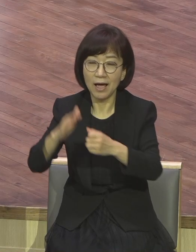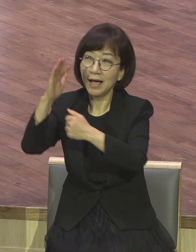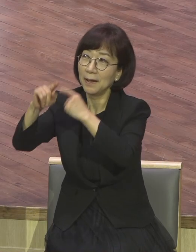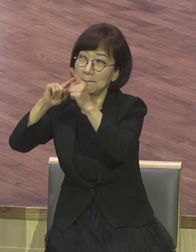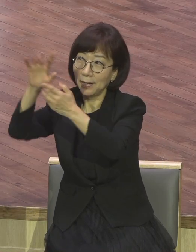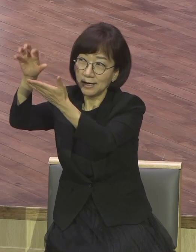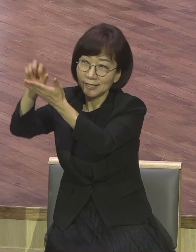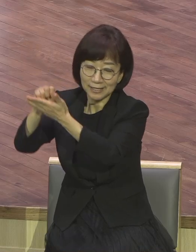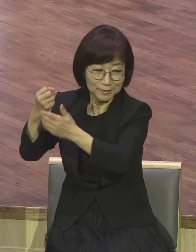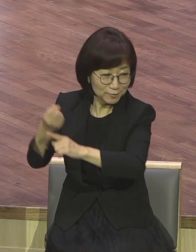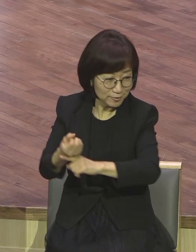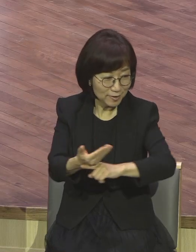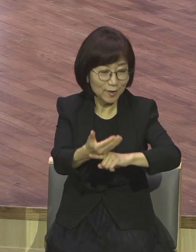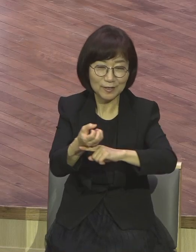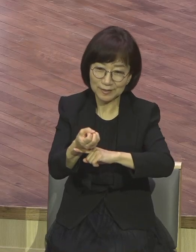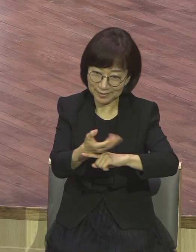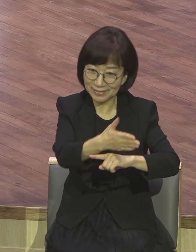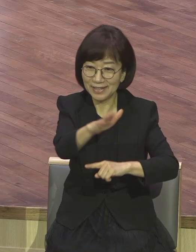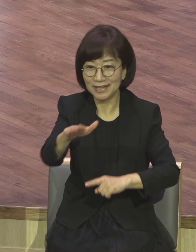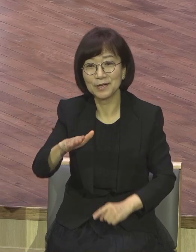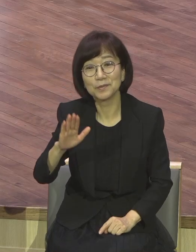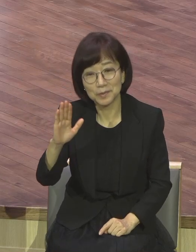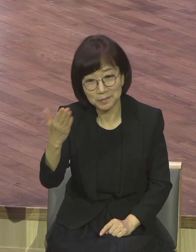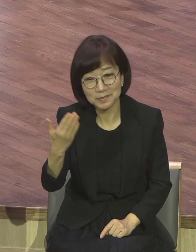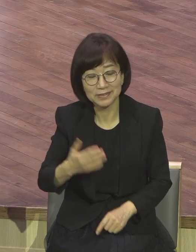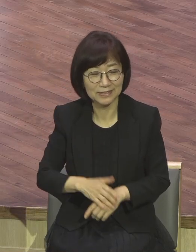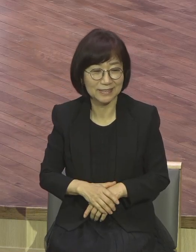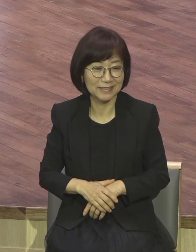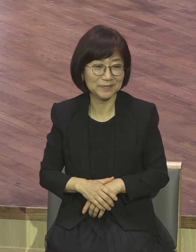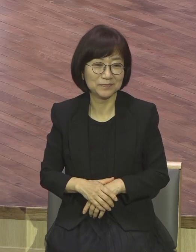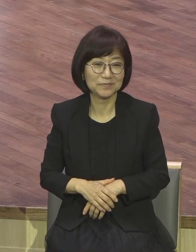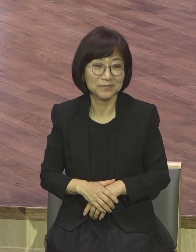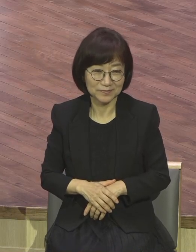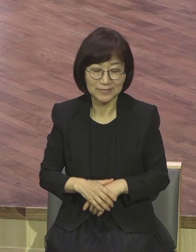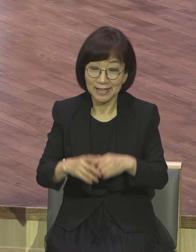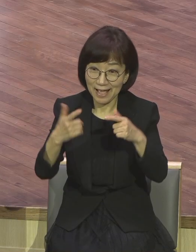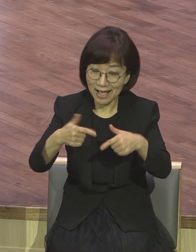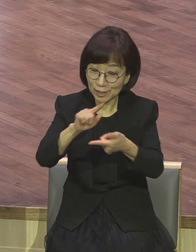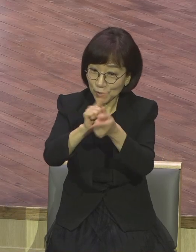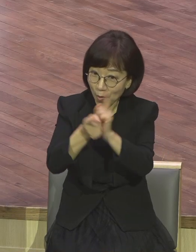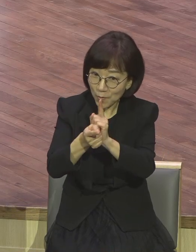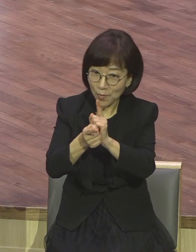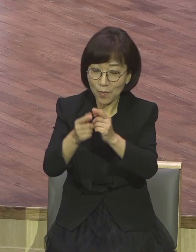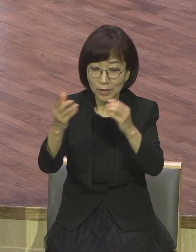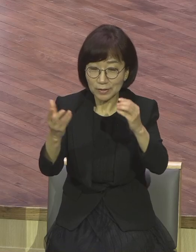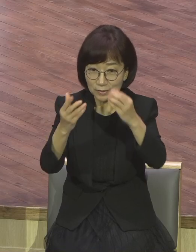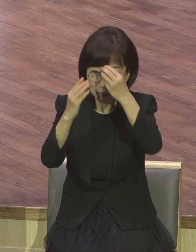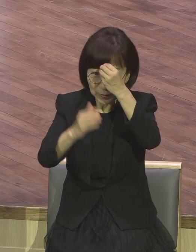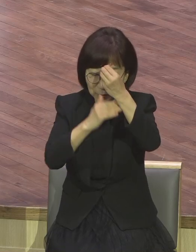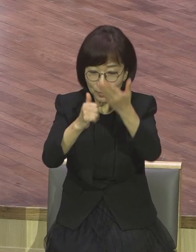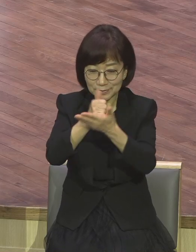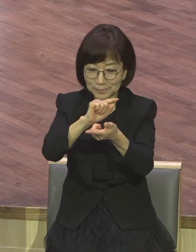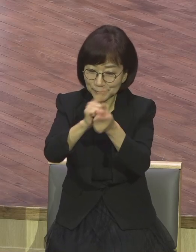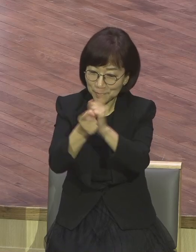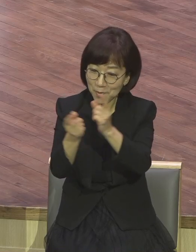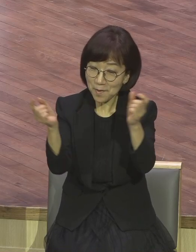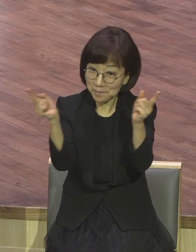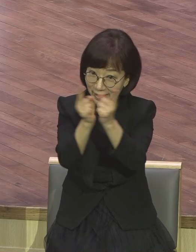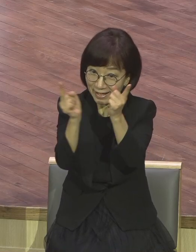서밋에 응답으로 가죠. 언제나 성도가 만나면 강남 포로맞지요. 차원이 다르지요. 다른 종교도